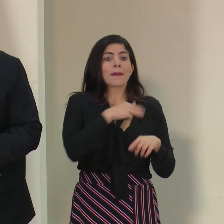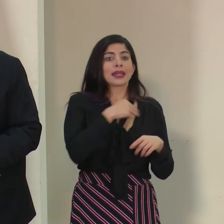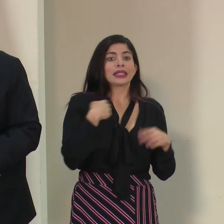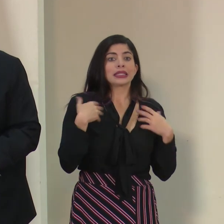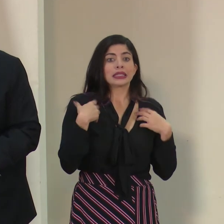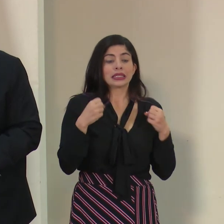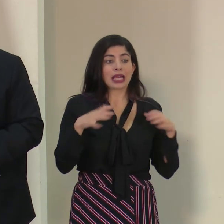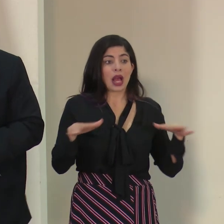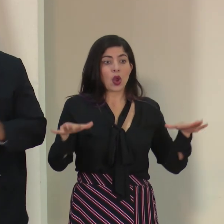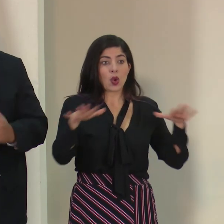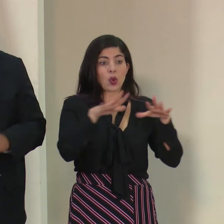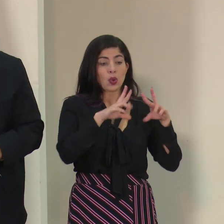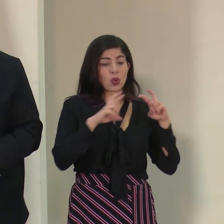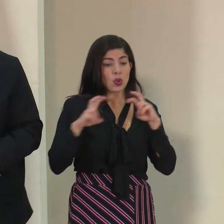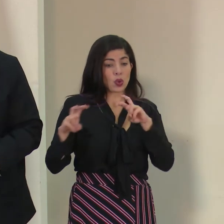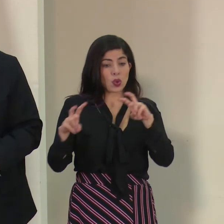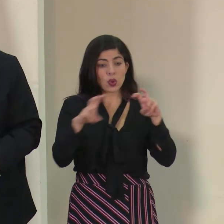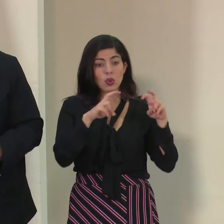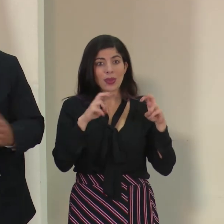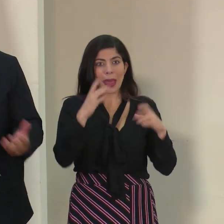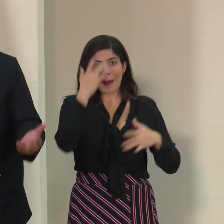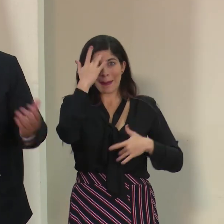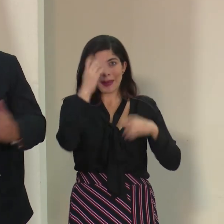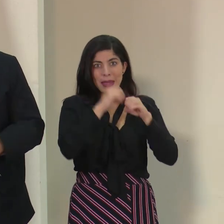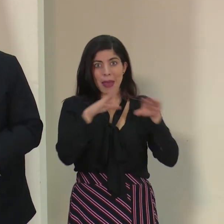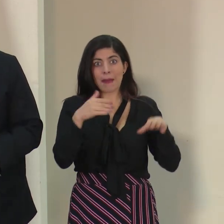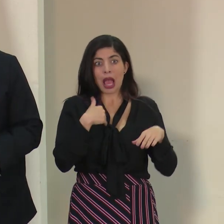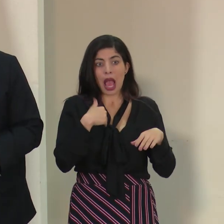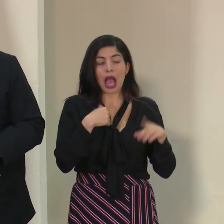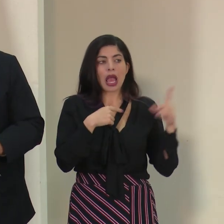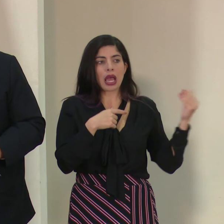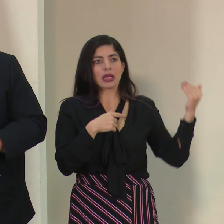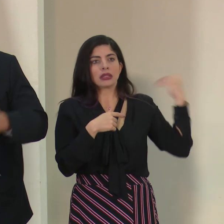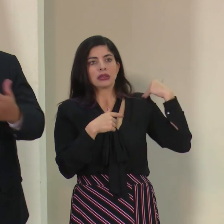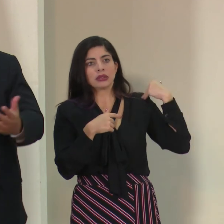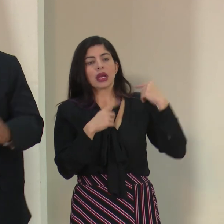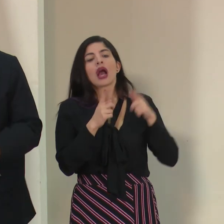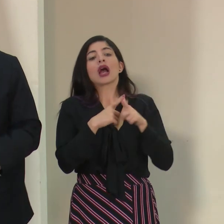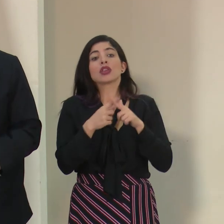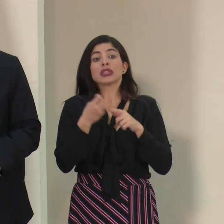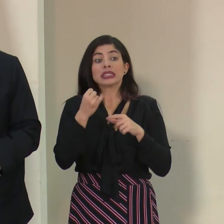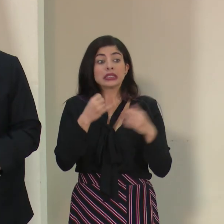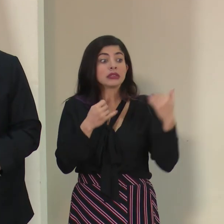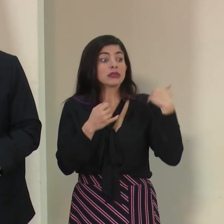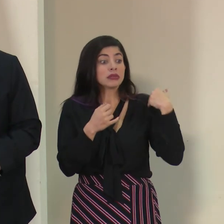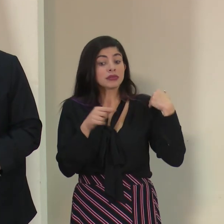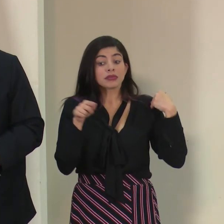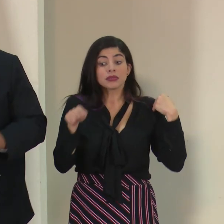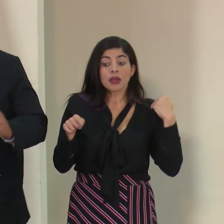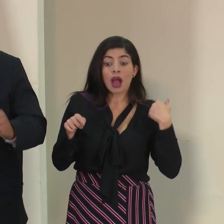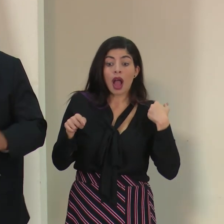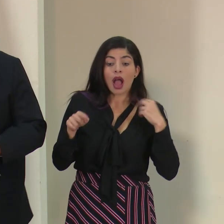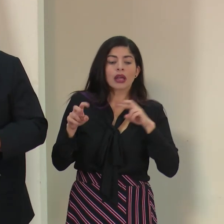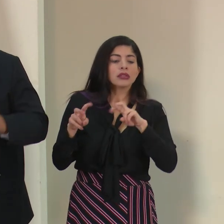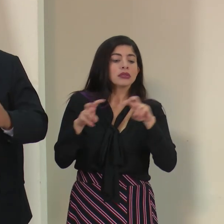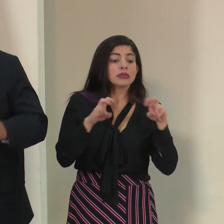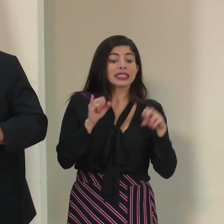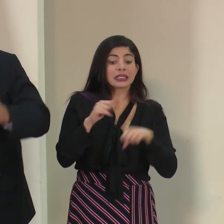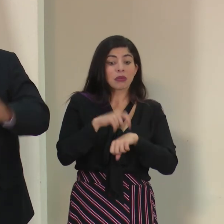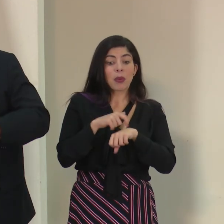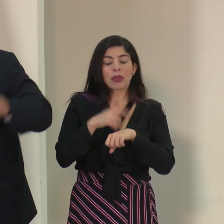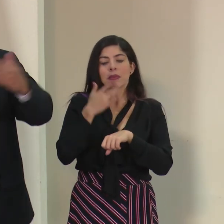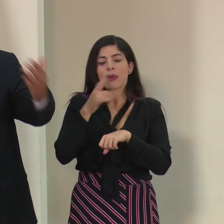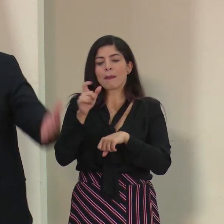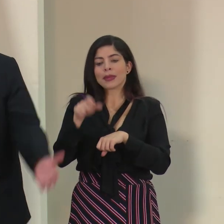todo el barrio epidemiológico que hace el Ministerio de Salud y que nos instruya a nosotros, se tomarían medidas para ver si en ese momento se